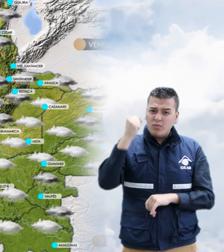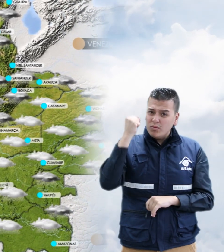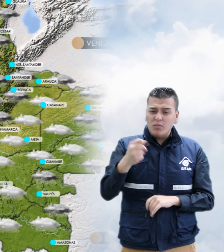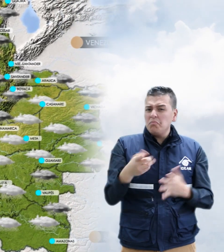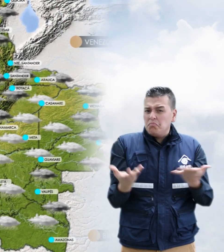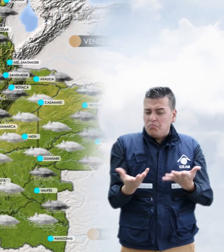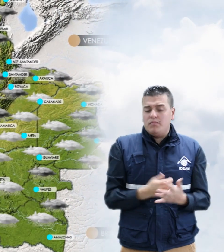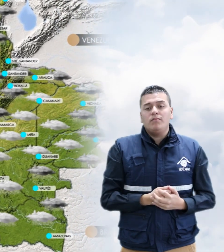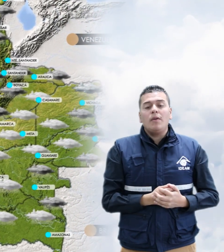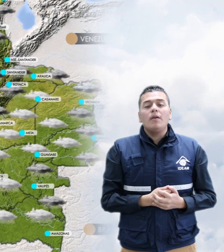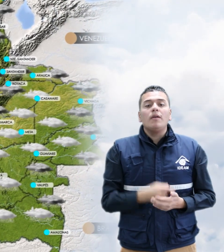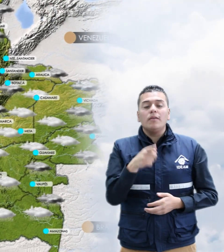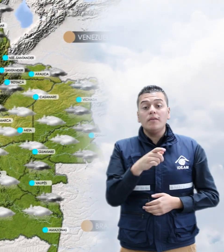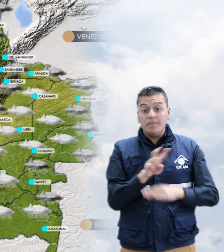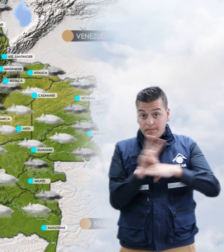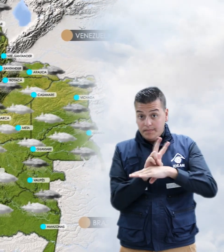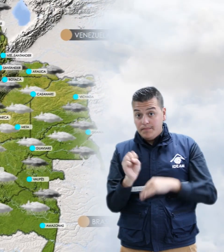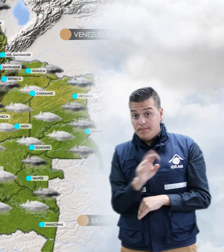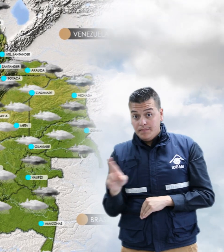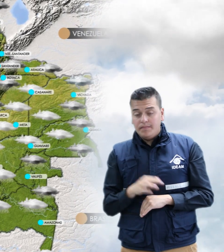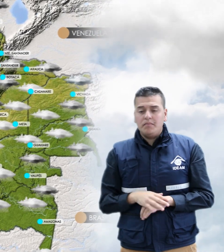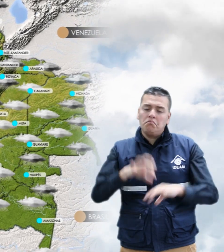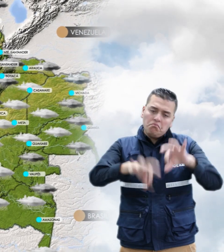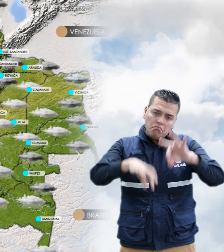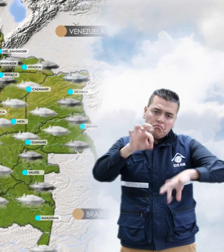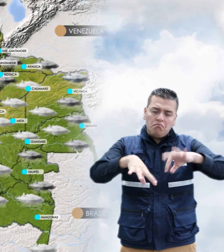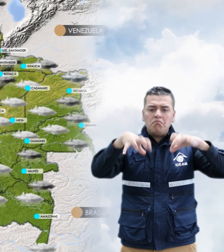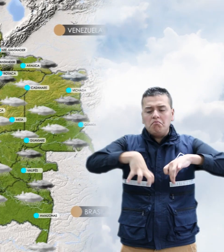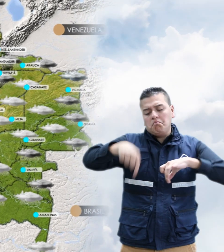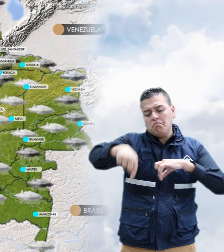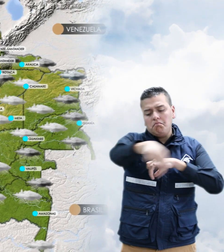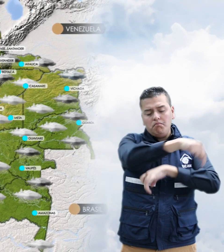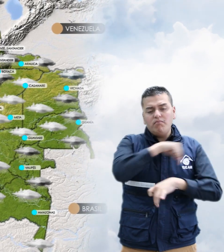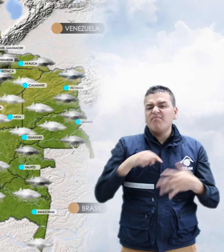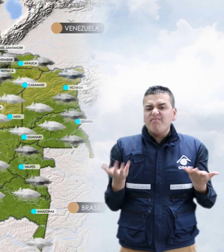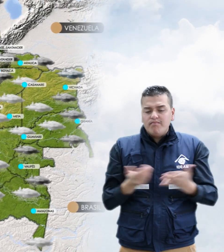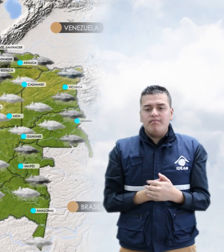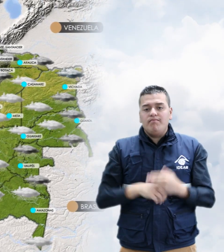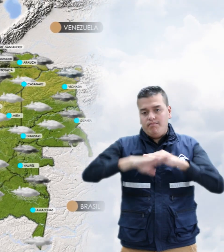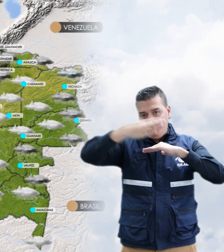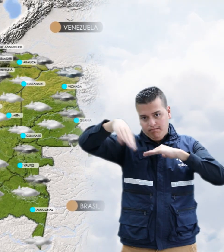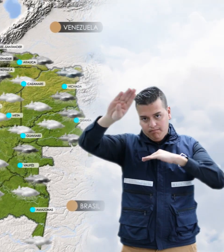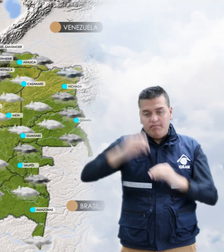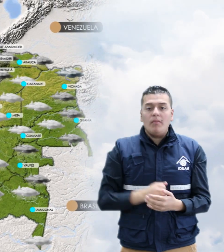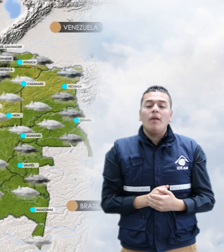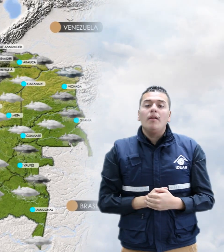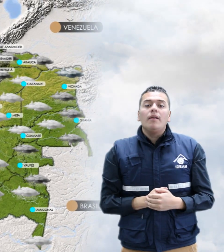presenten al oriente de Bichada y Lluvinas, lluvias dispersas sobre sectores del pie de monte. Para la región